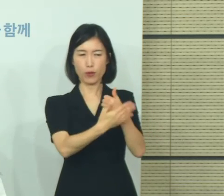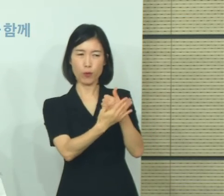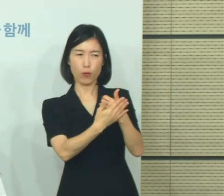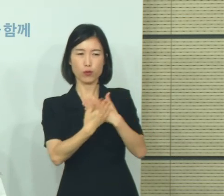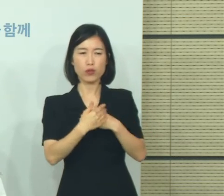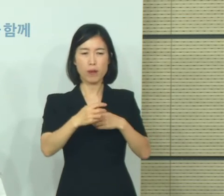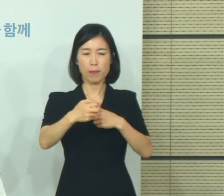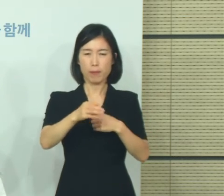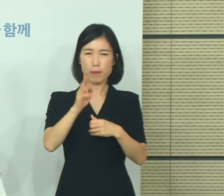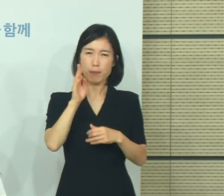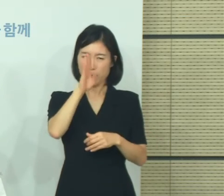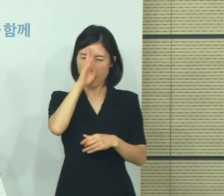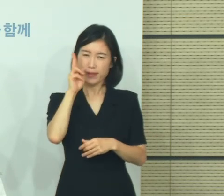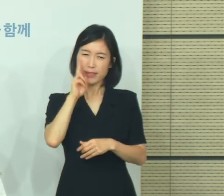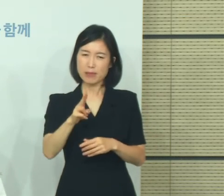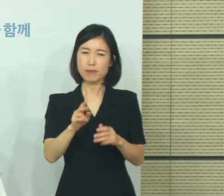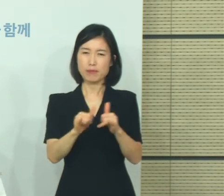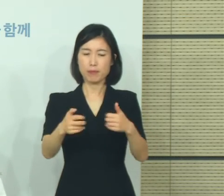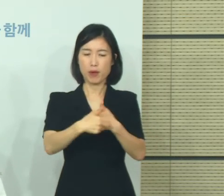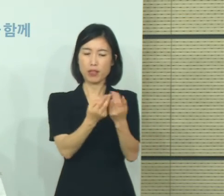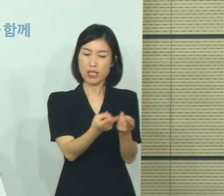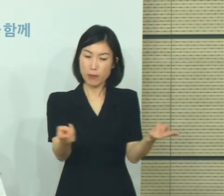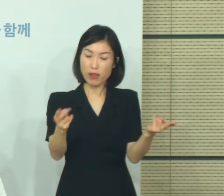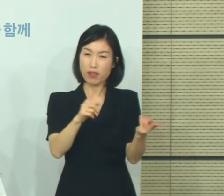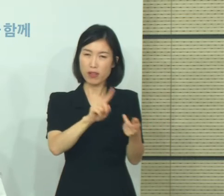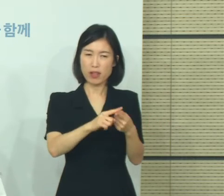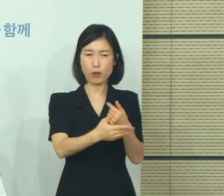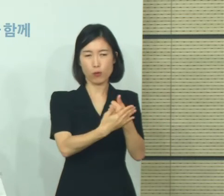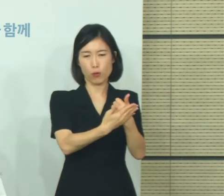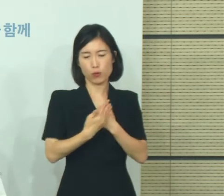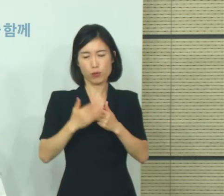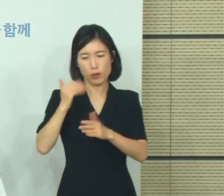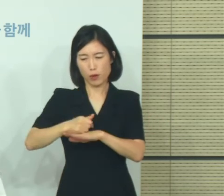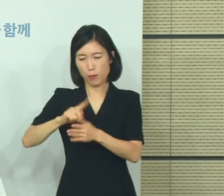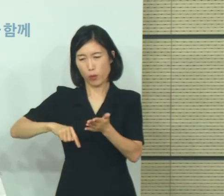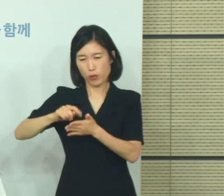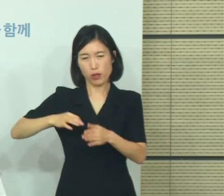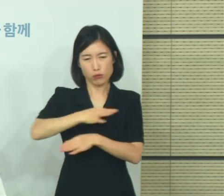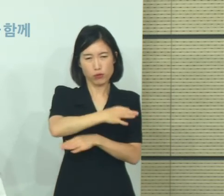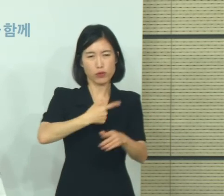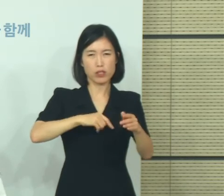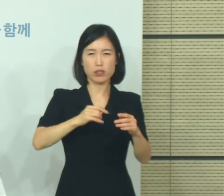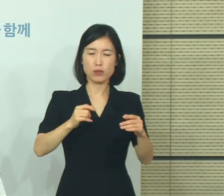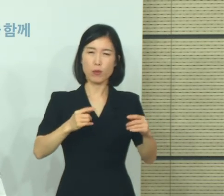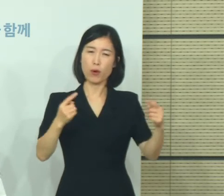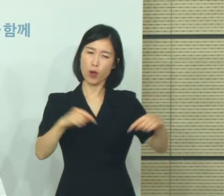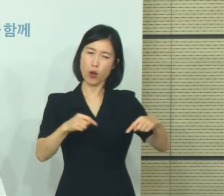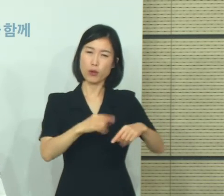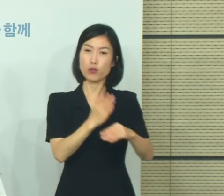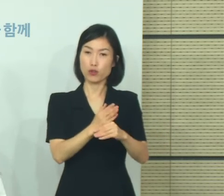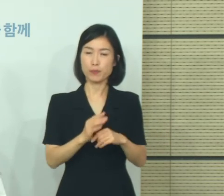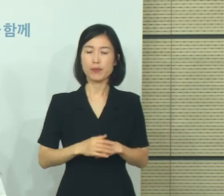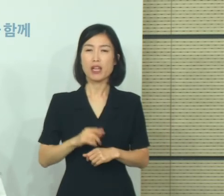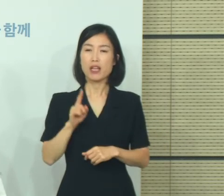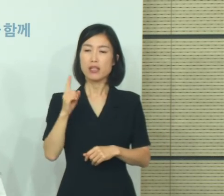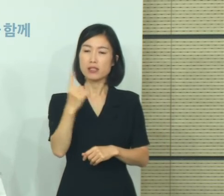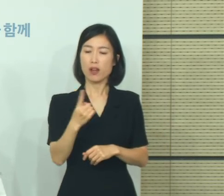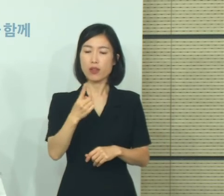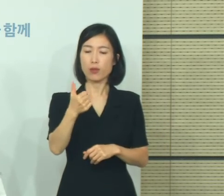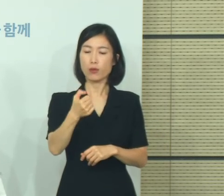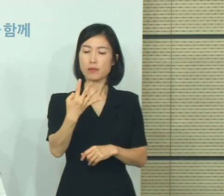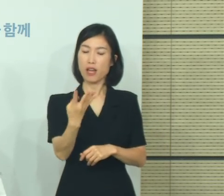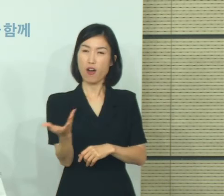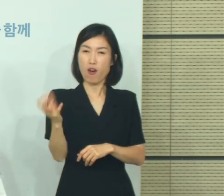방안들도 추경 조치와 별도로 지금 현재 이루어지고 있다는 말씀을 드리고요. 1054억 원 예산 확보한